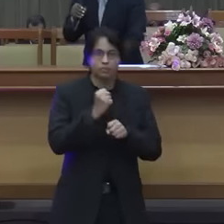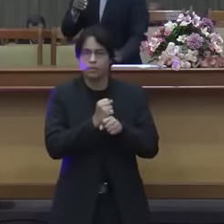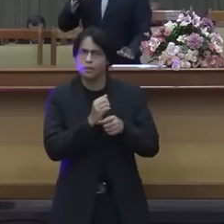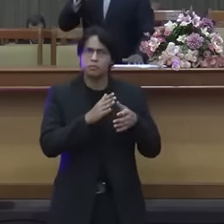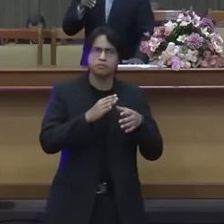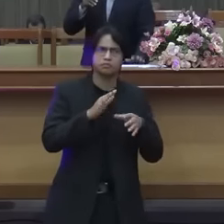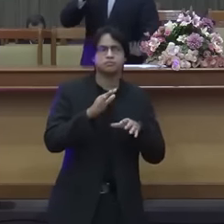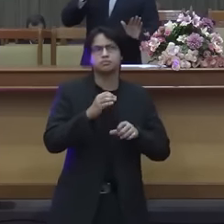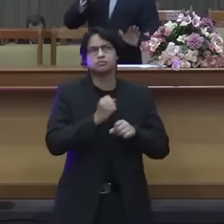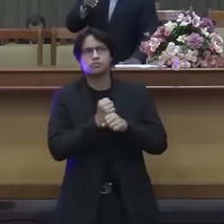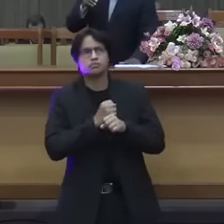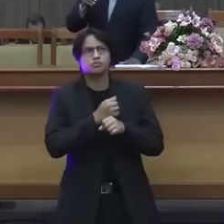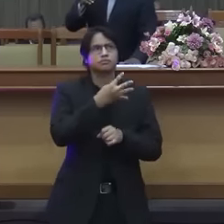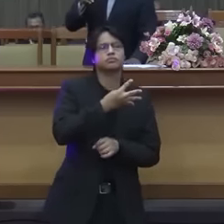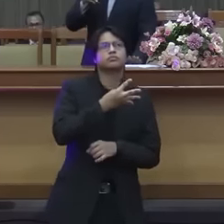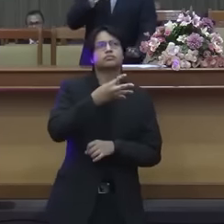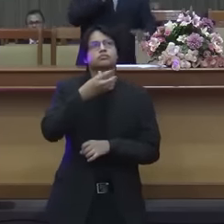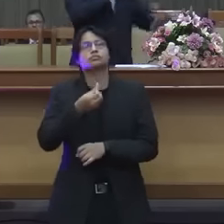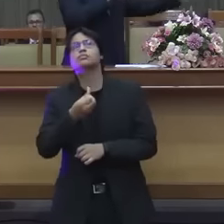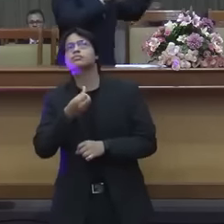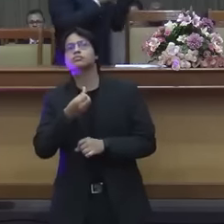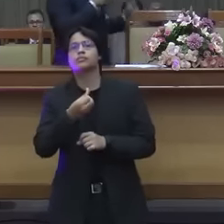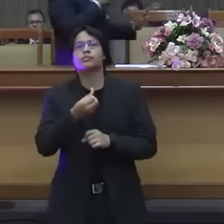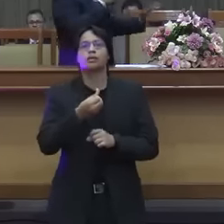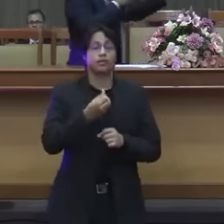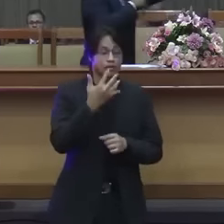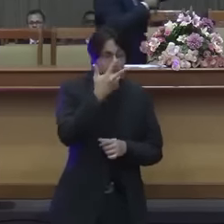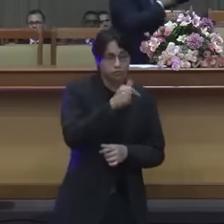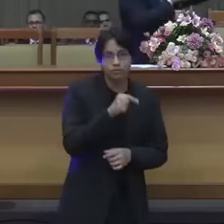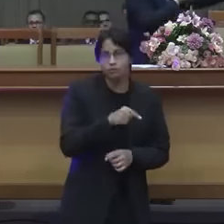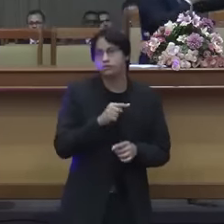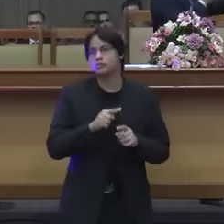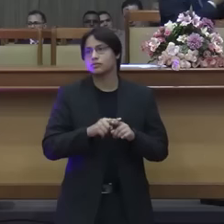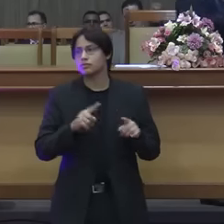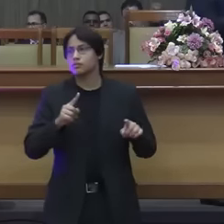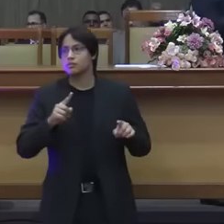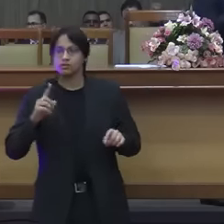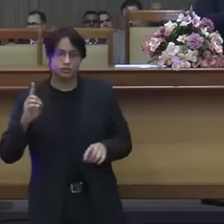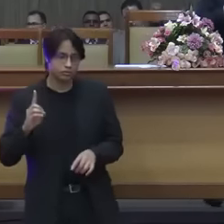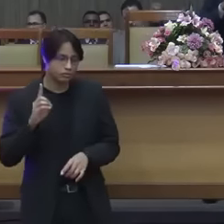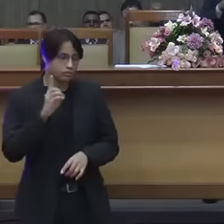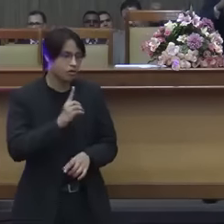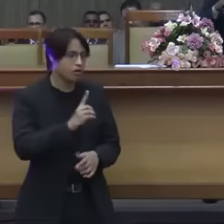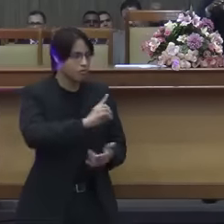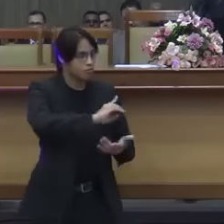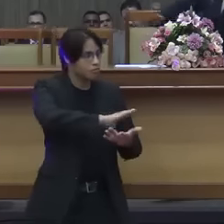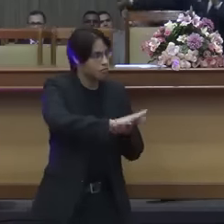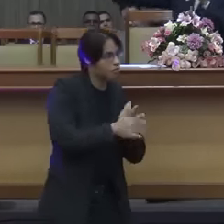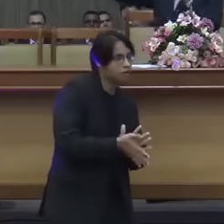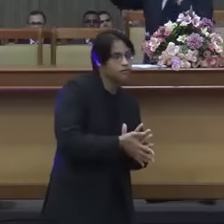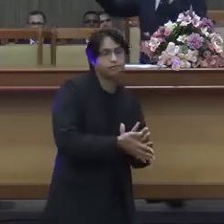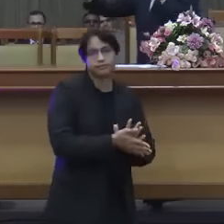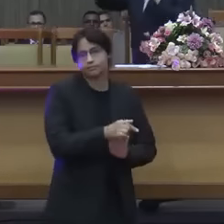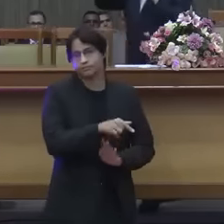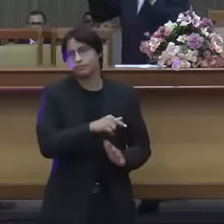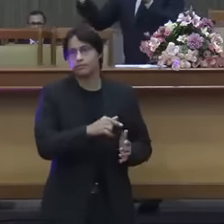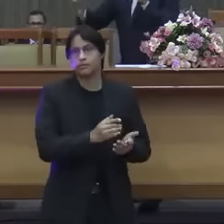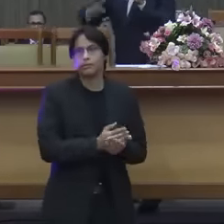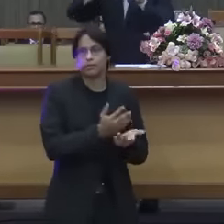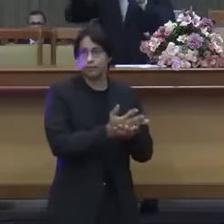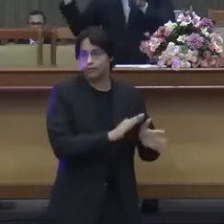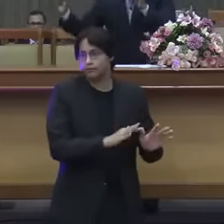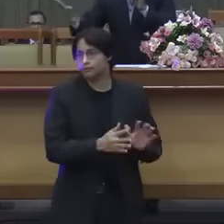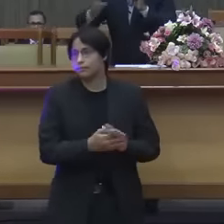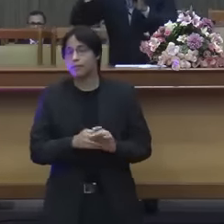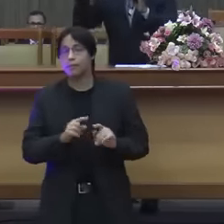que era belo era bonito e aí um soldado do general Tito entrou lá e destruiu o templo mas o templo se